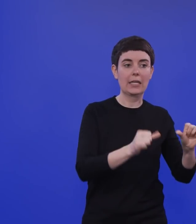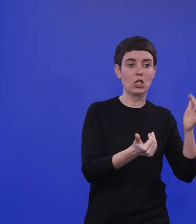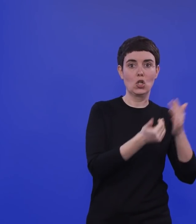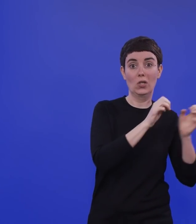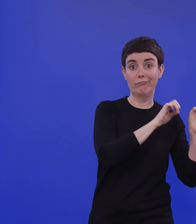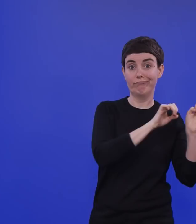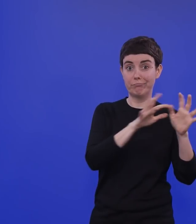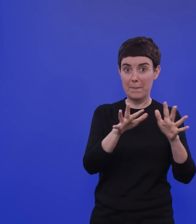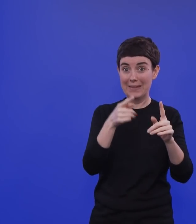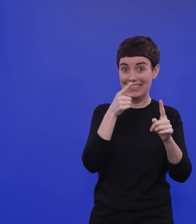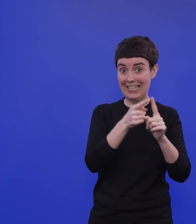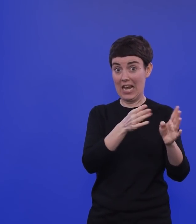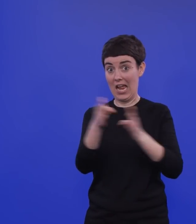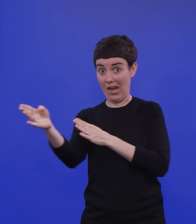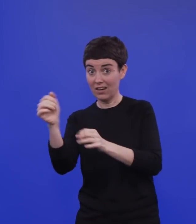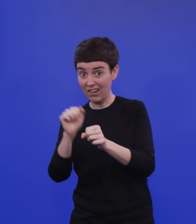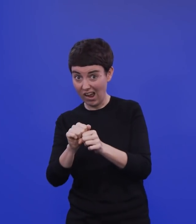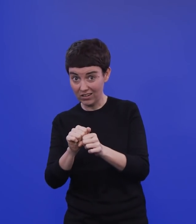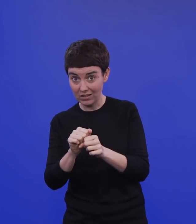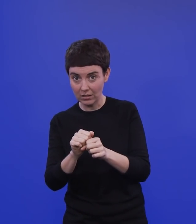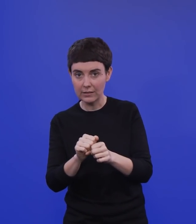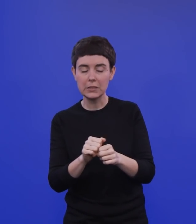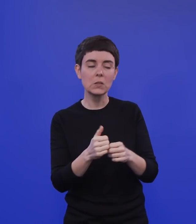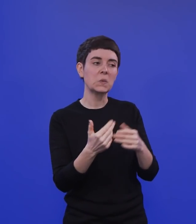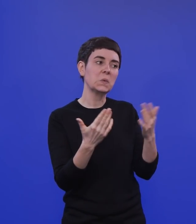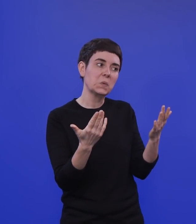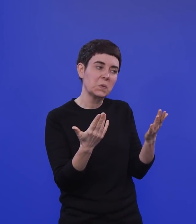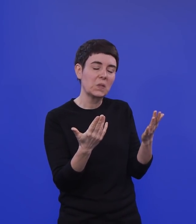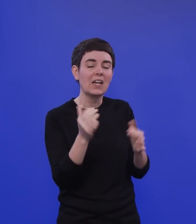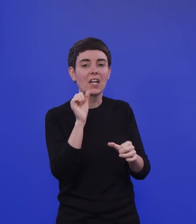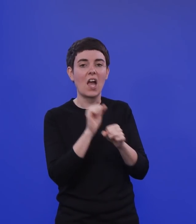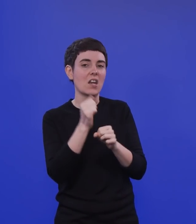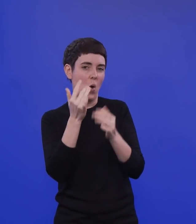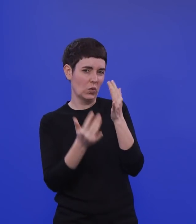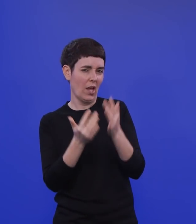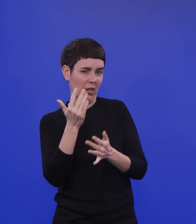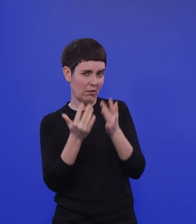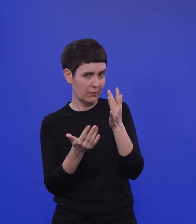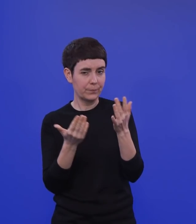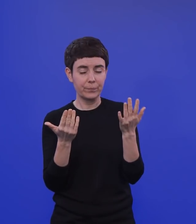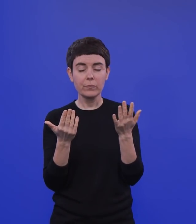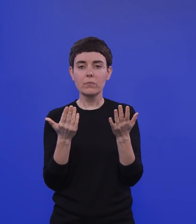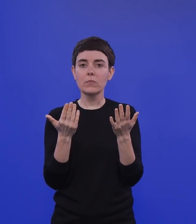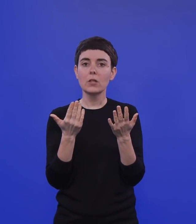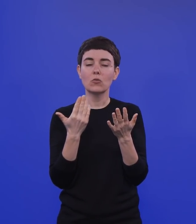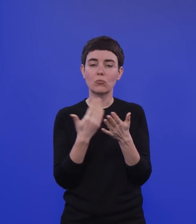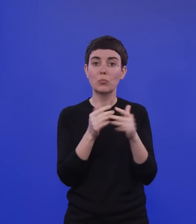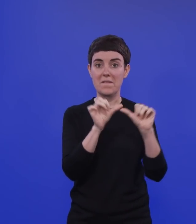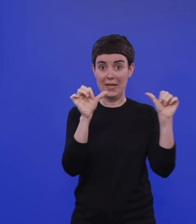Ja, also durch die Varianten kann man das ausrechnen. Also es ist schon so, dass eine Variante, die 35